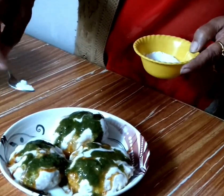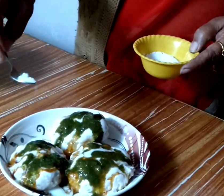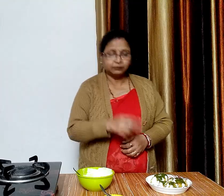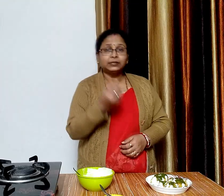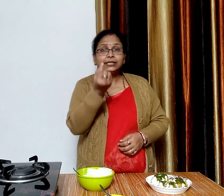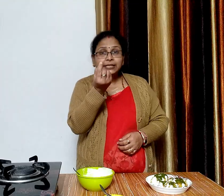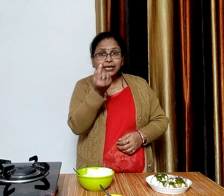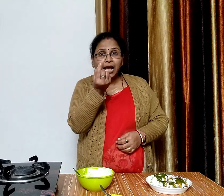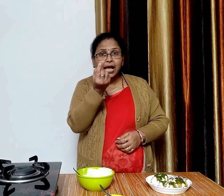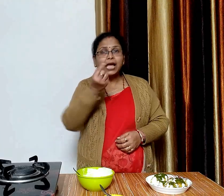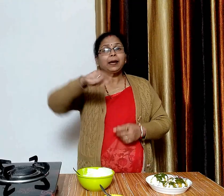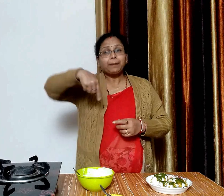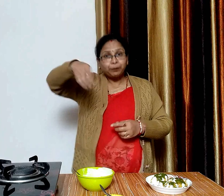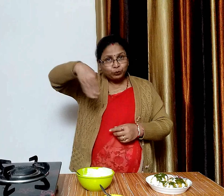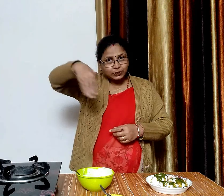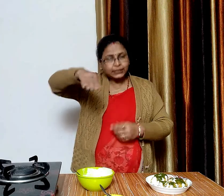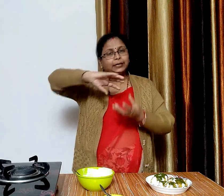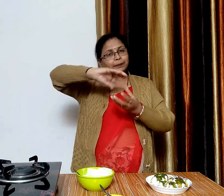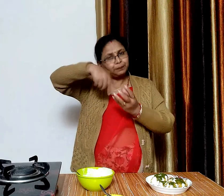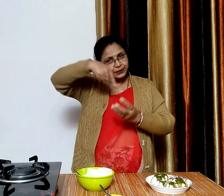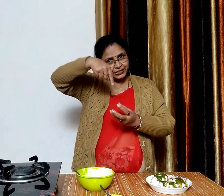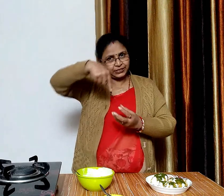अब थोड़े स्वाद के लिए जीरा पाउडर